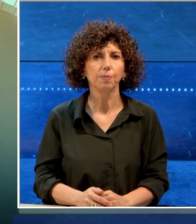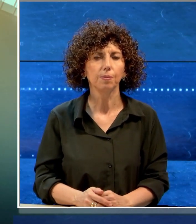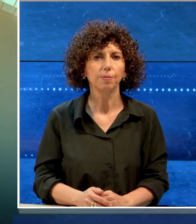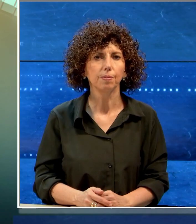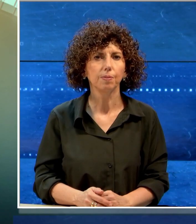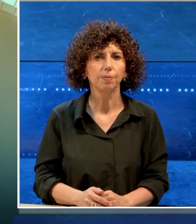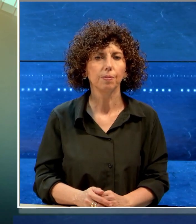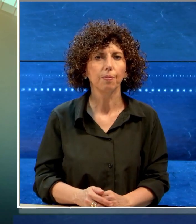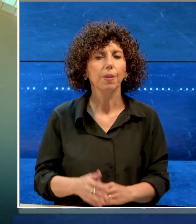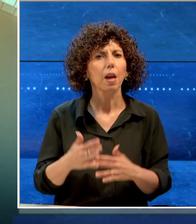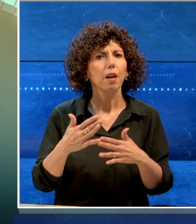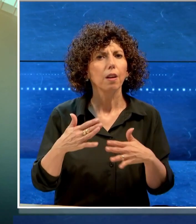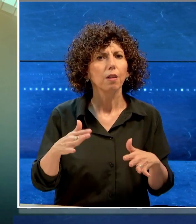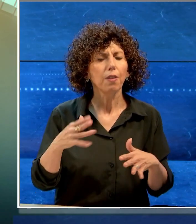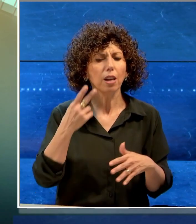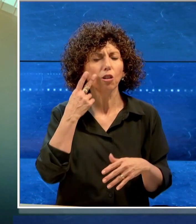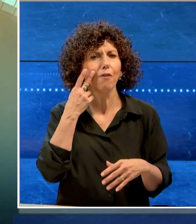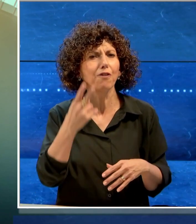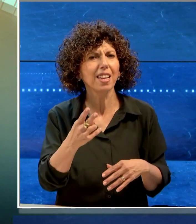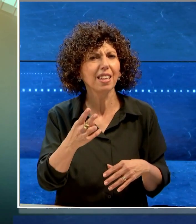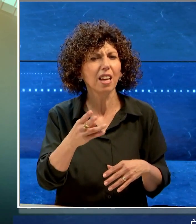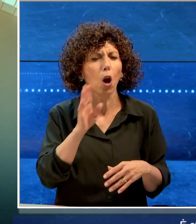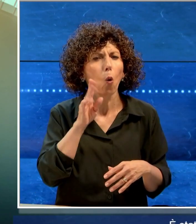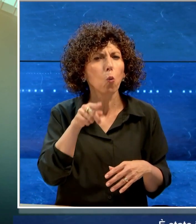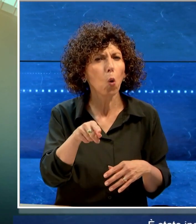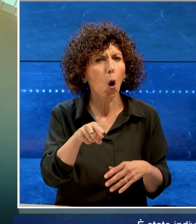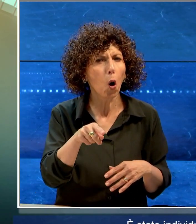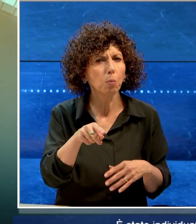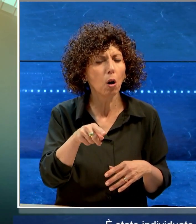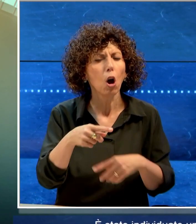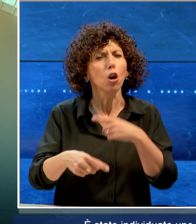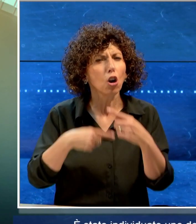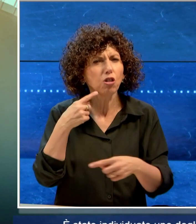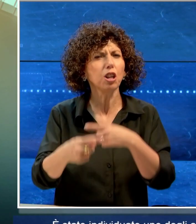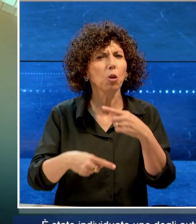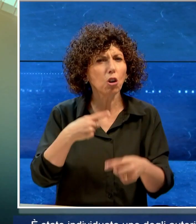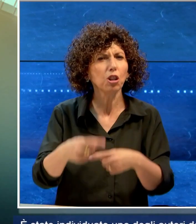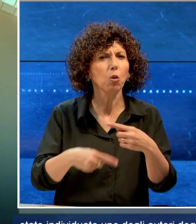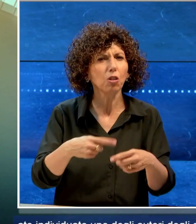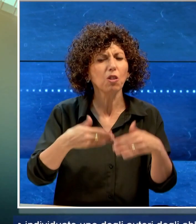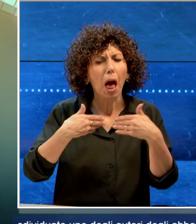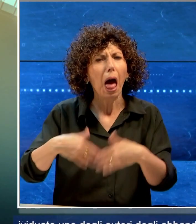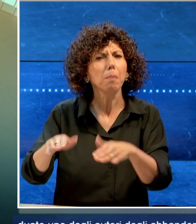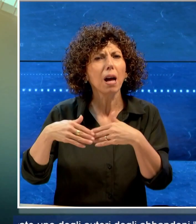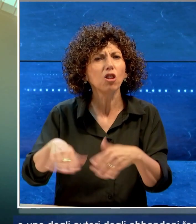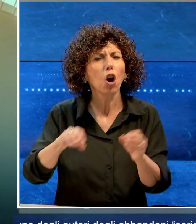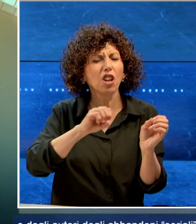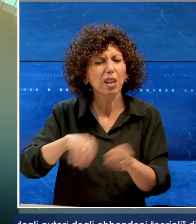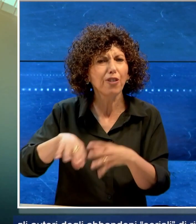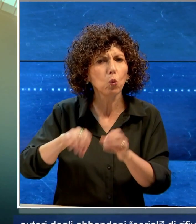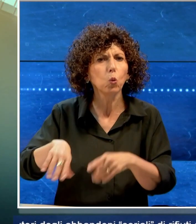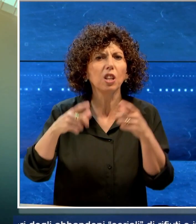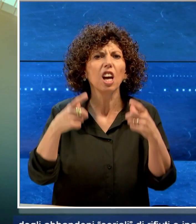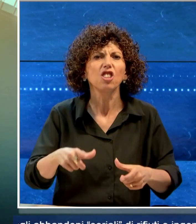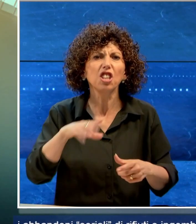È stato individuato uno degli autori degli abbandoni seriali di rifiuti e ingombranti nella città vecchia di Bari.